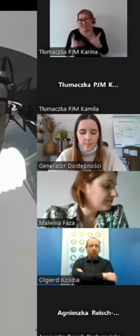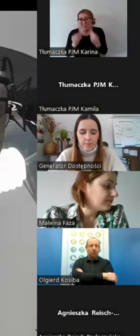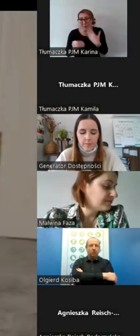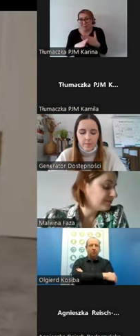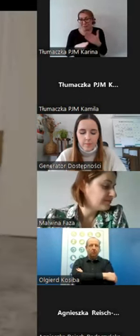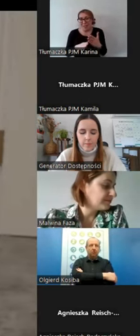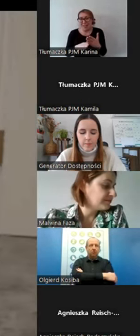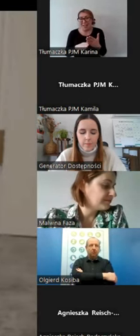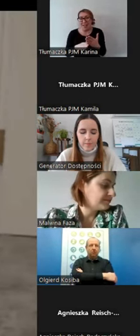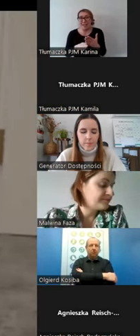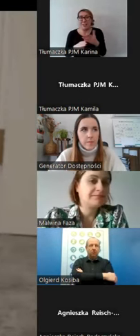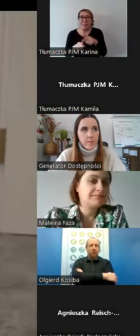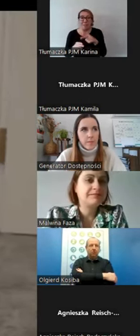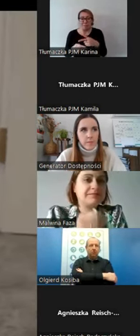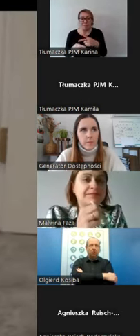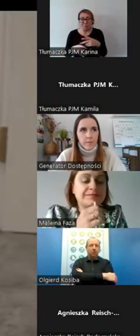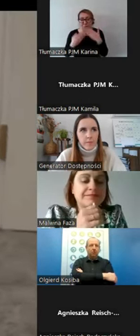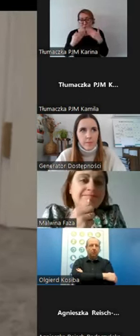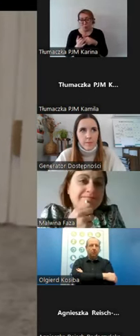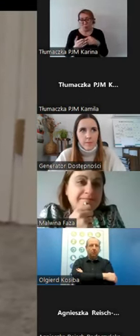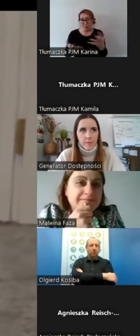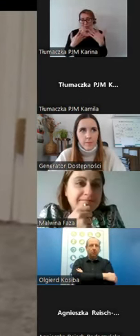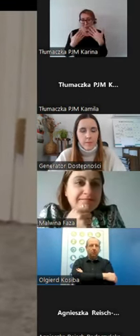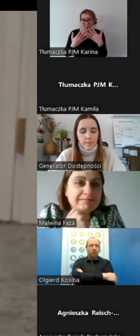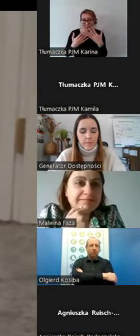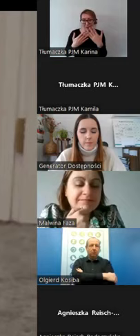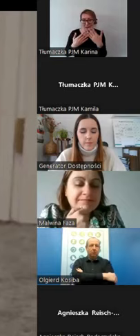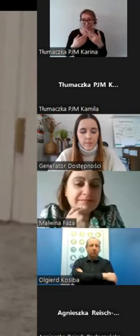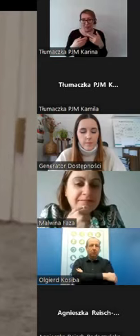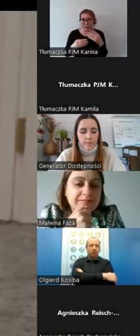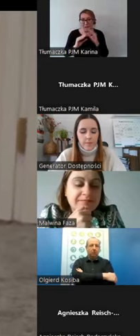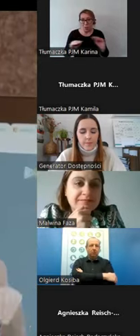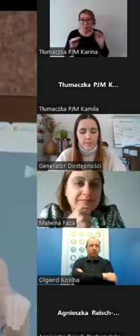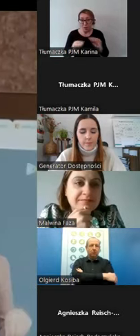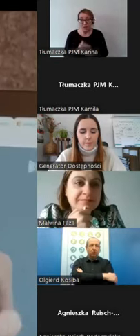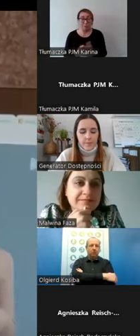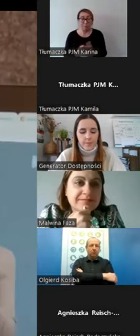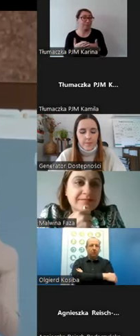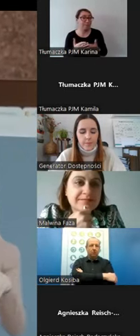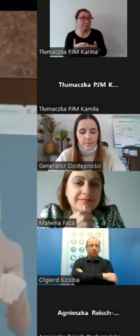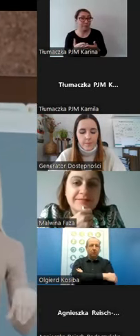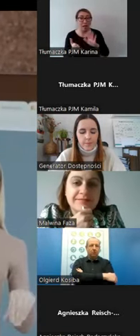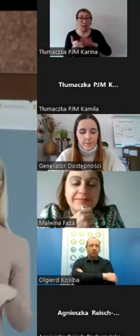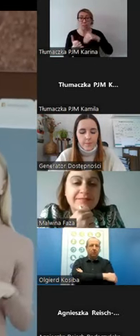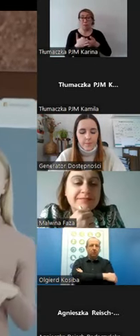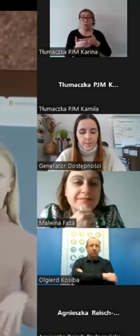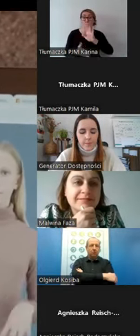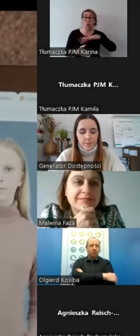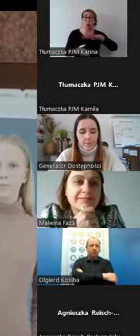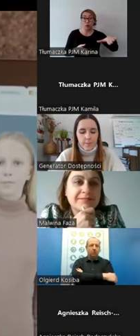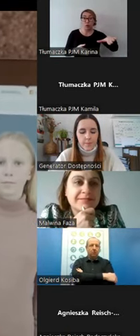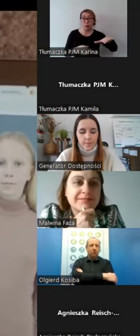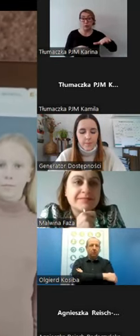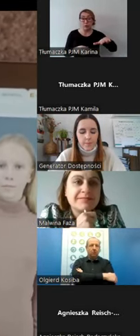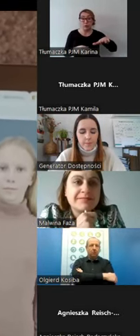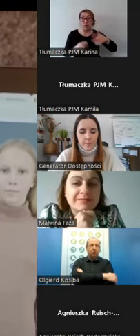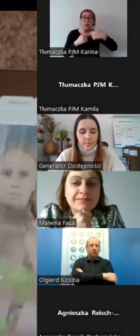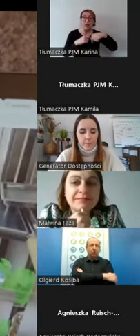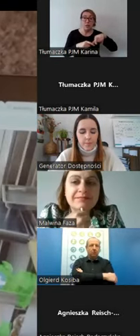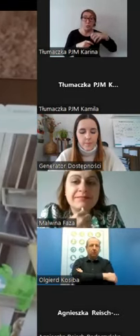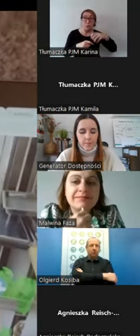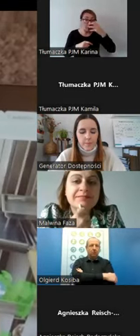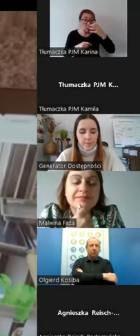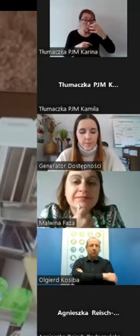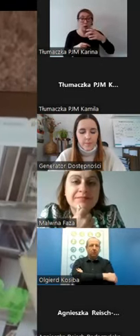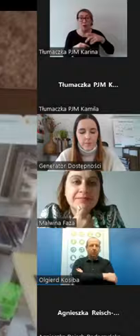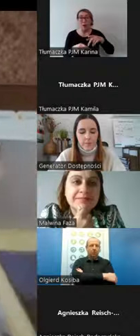przy naszym wirtualnym spacerze edukacyjnym. Dlatego, że na przykład dzieci z zespołem Dauna bardzo dużo wiedzą,